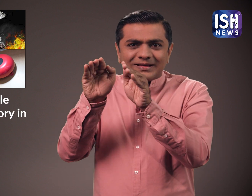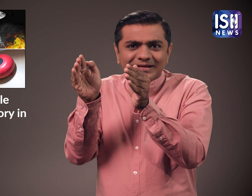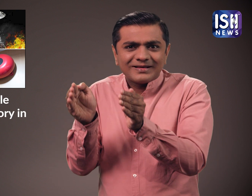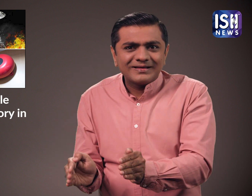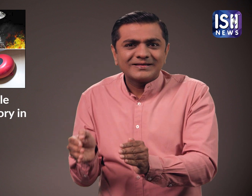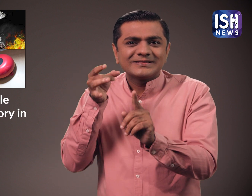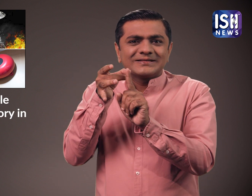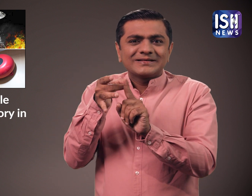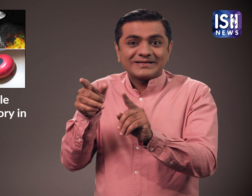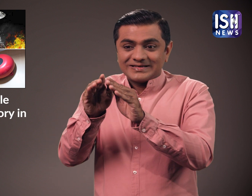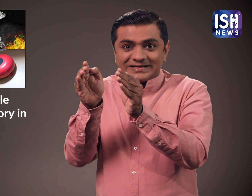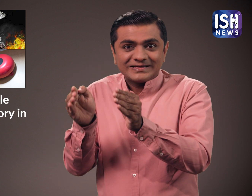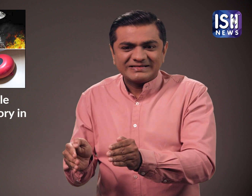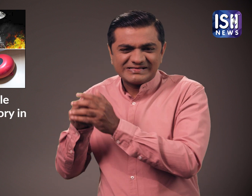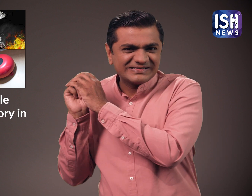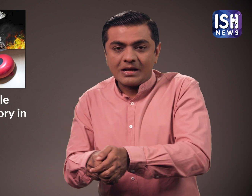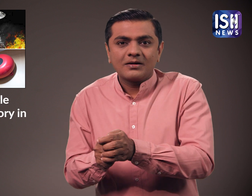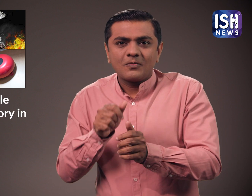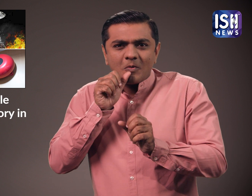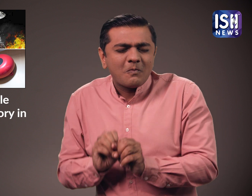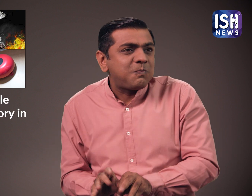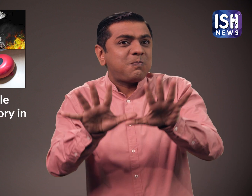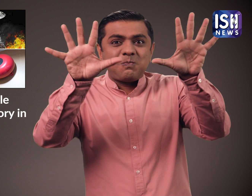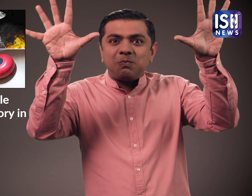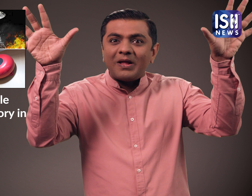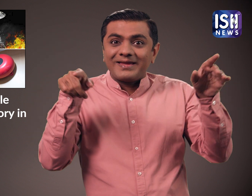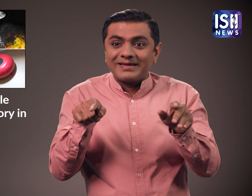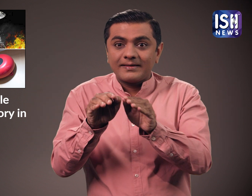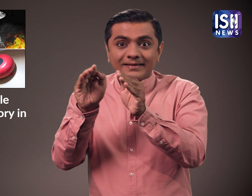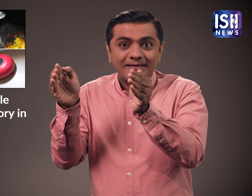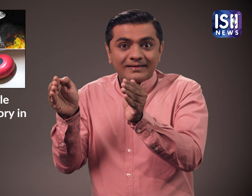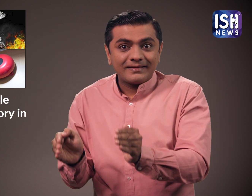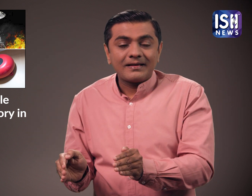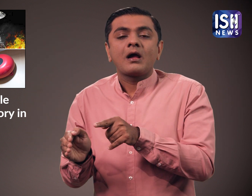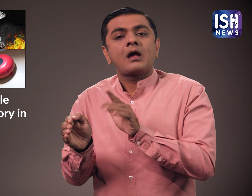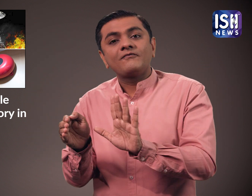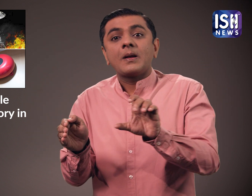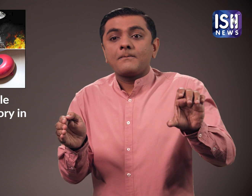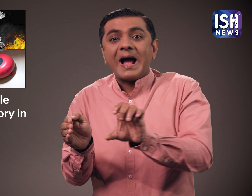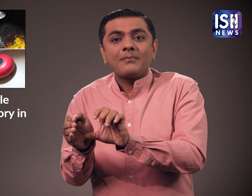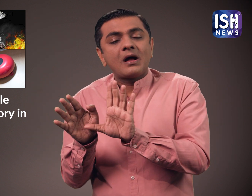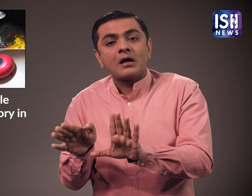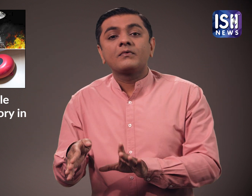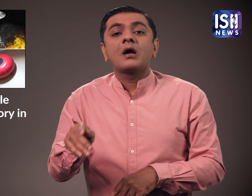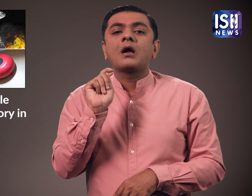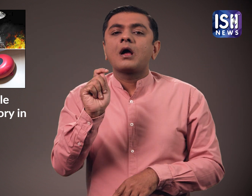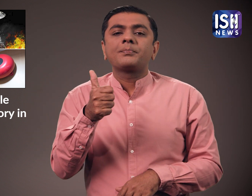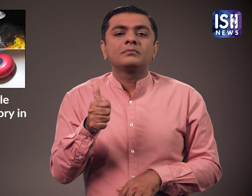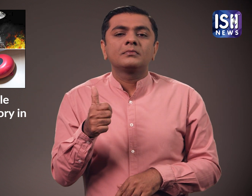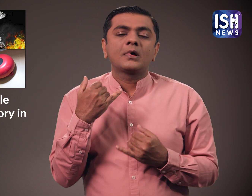फाया हाइड्रेंट जिससे अगनी शमस करमी पानी प्राप्त करने के लिए अपने होस को जोड़ सकते हैं वो भी